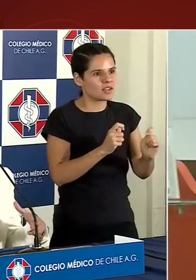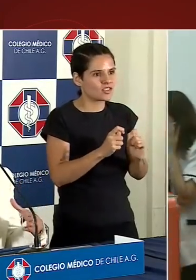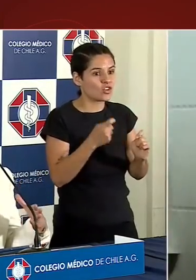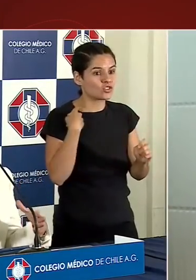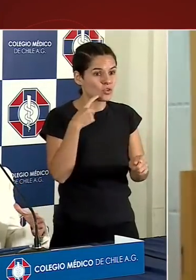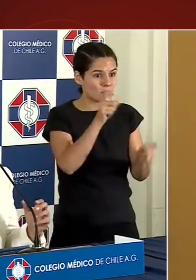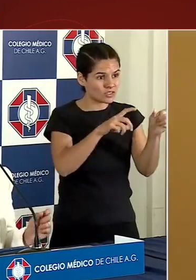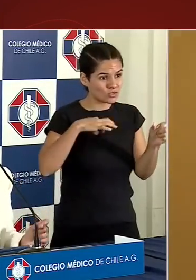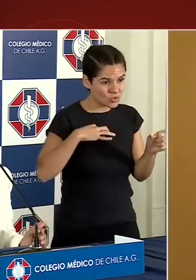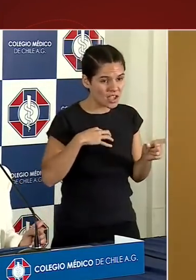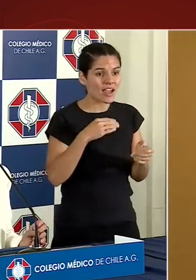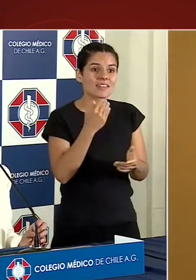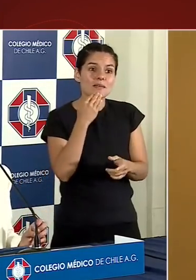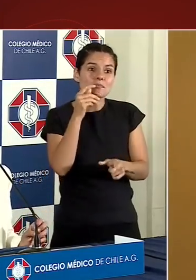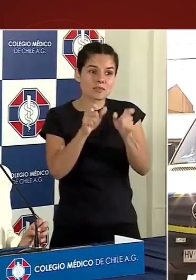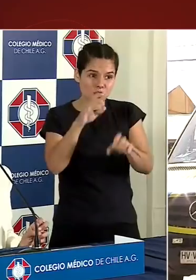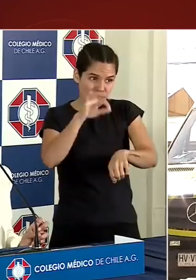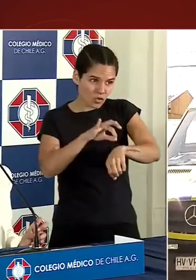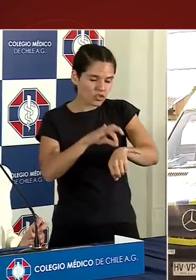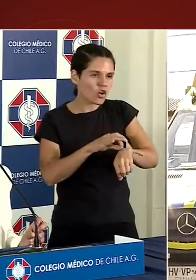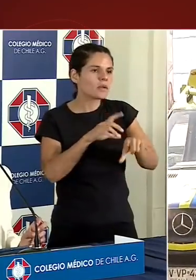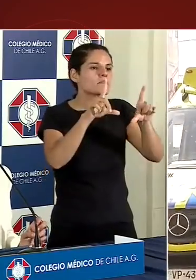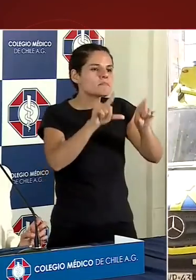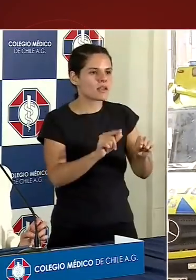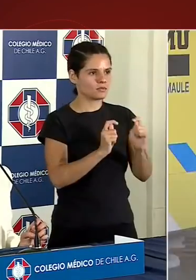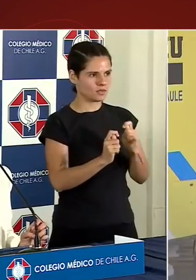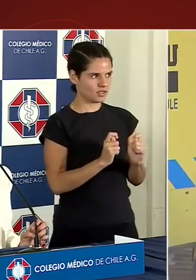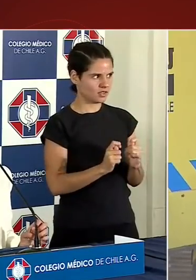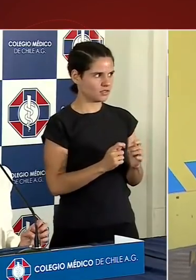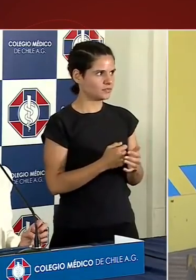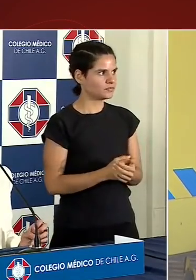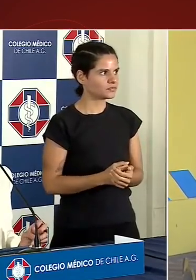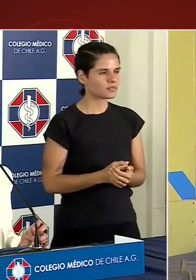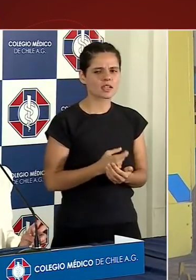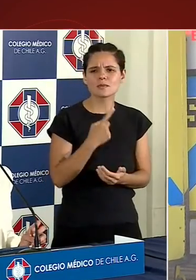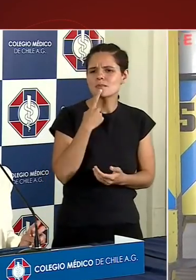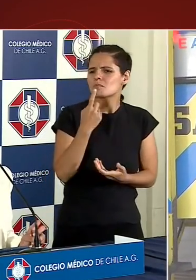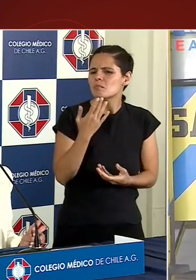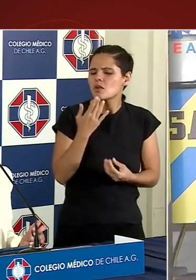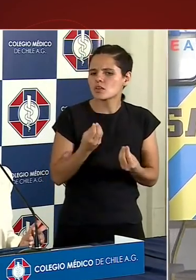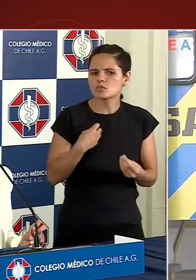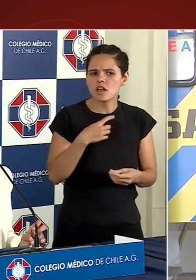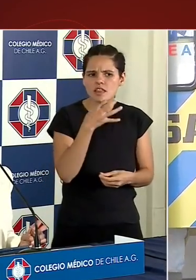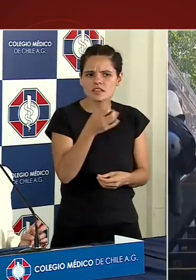a un riesgo innecesario. ¿Quién quiere decir que